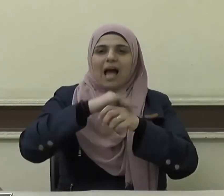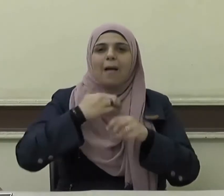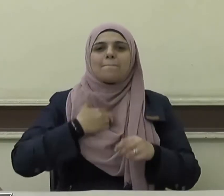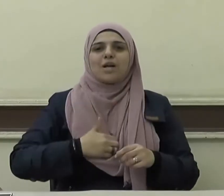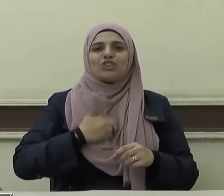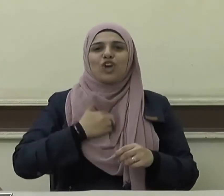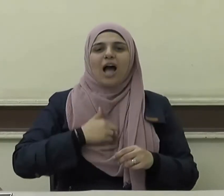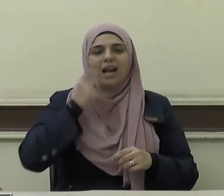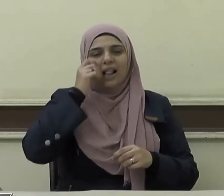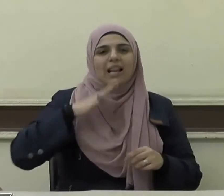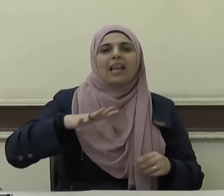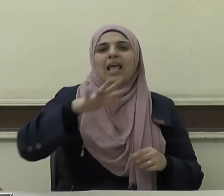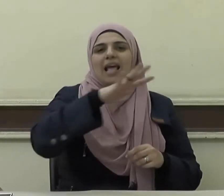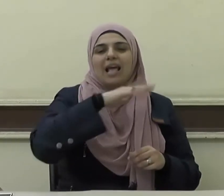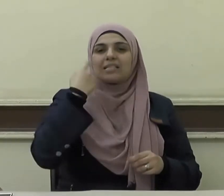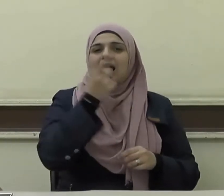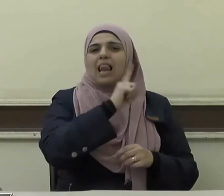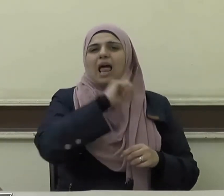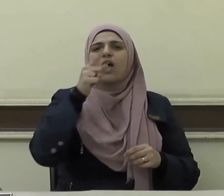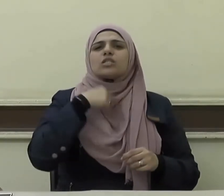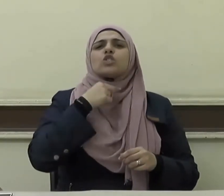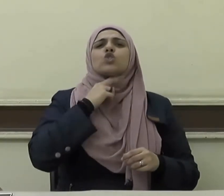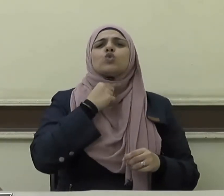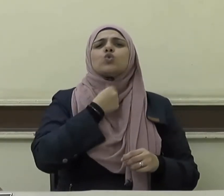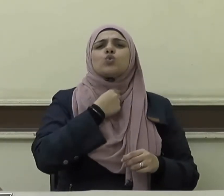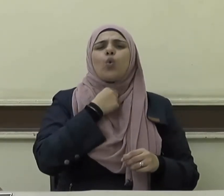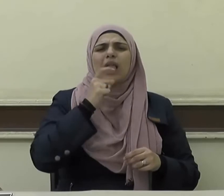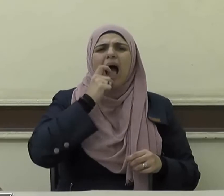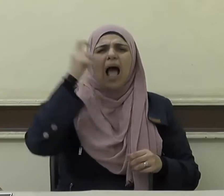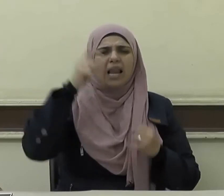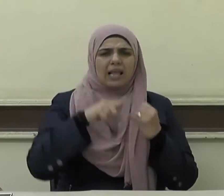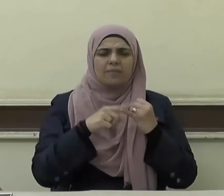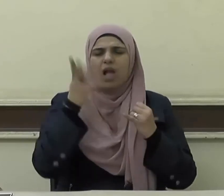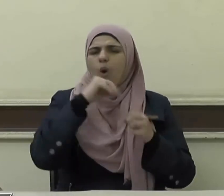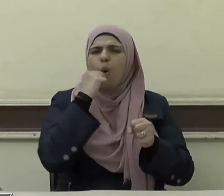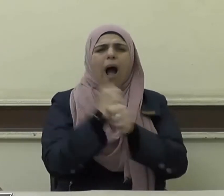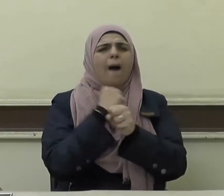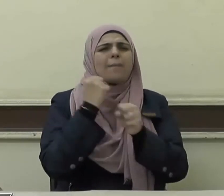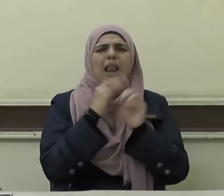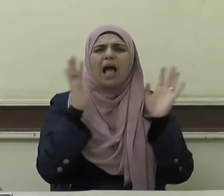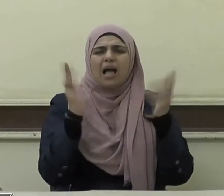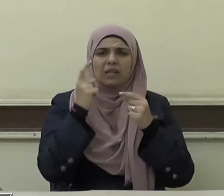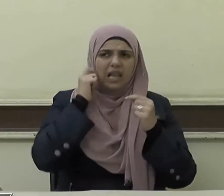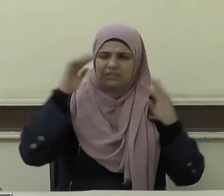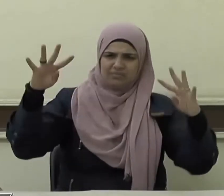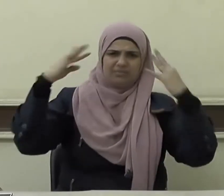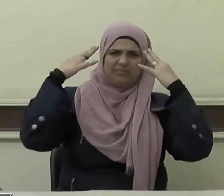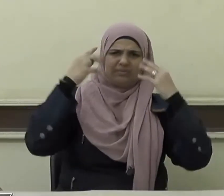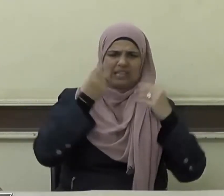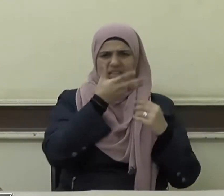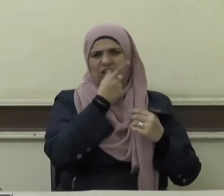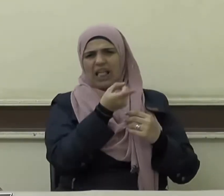ألا يصدر الإنسان صوتا أو فعلا يستهجنه الناس